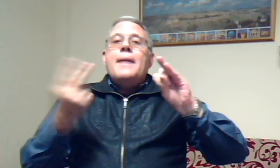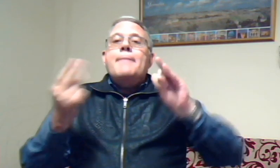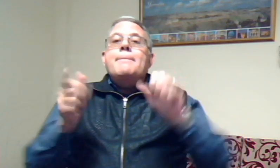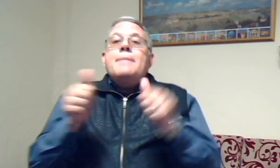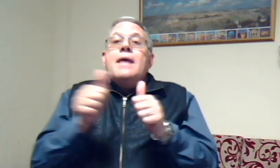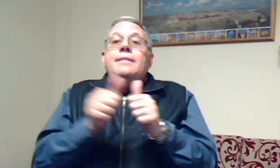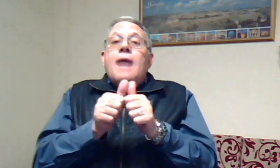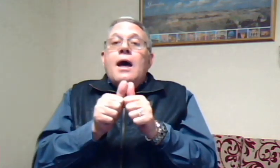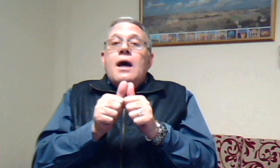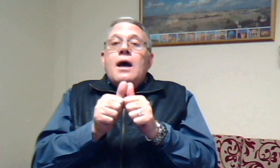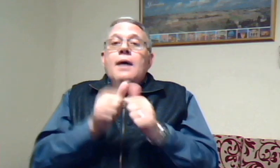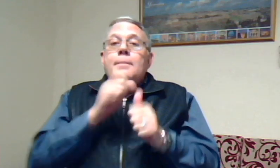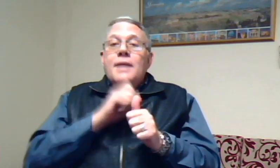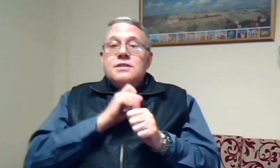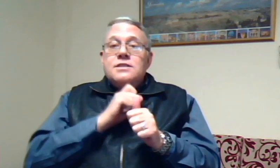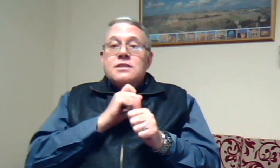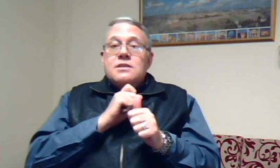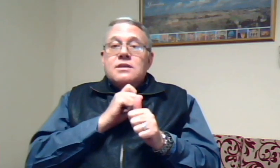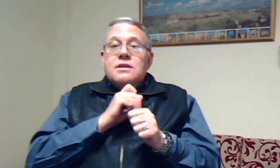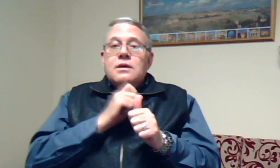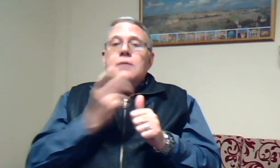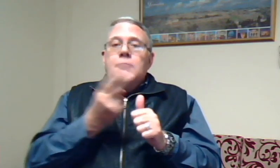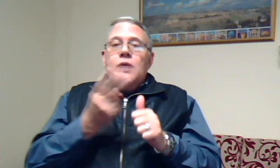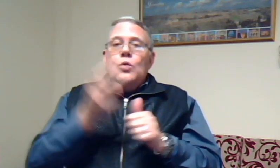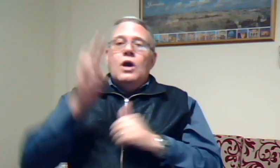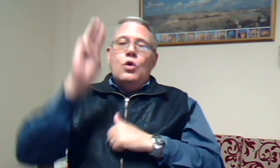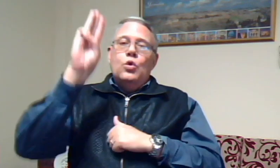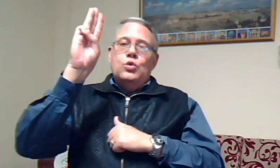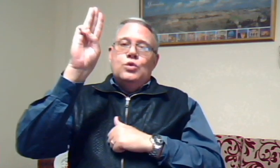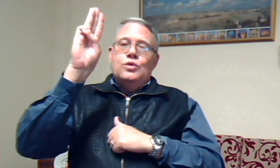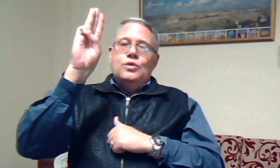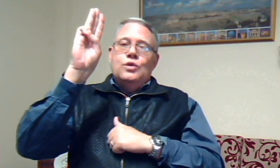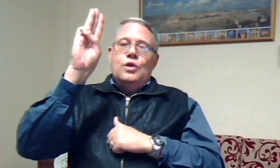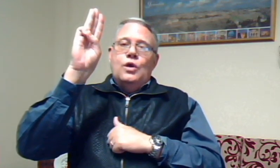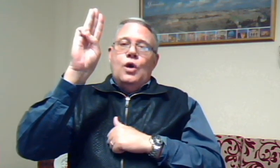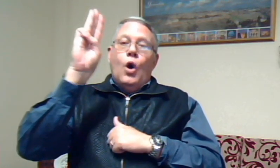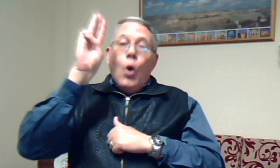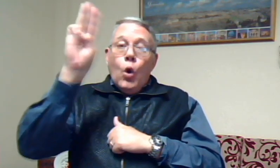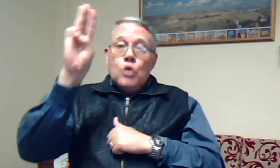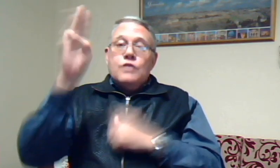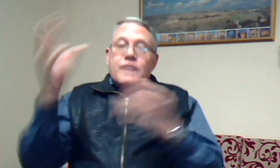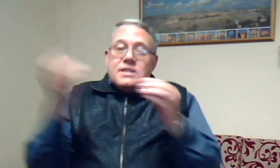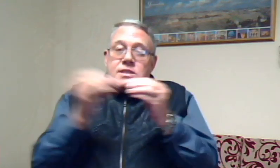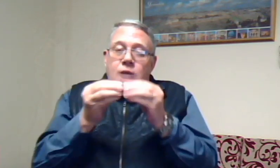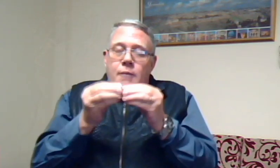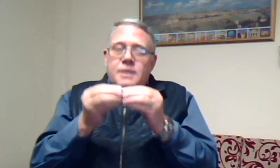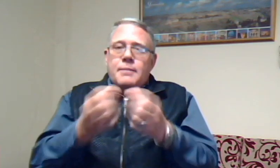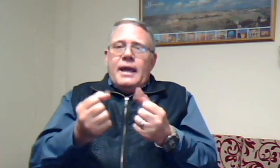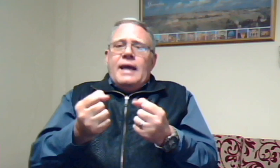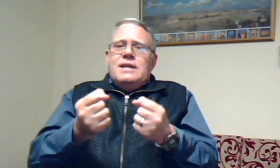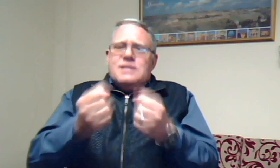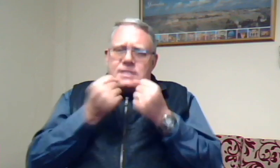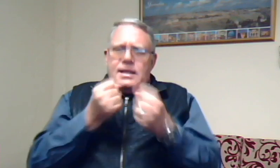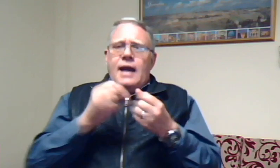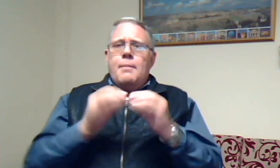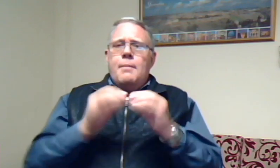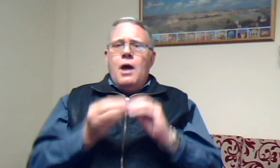mede mens maar ook God God wat saam met my sterk maak